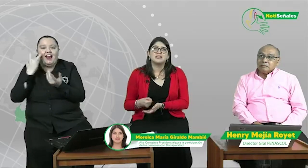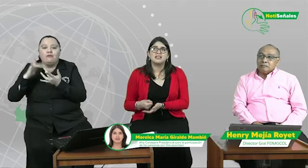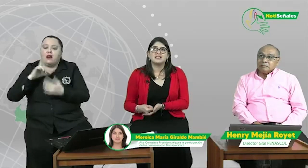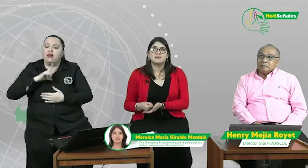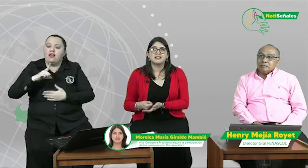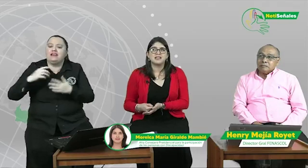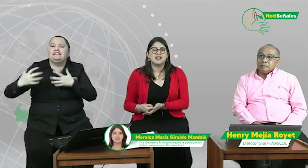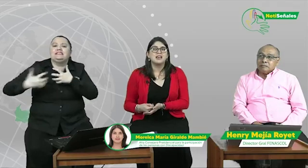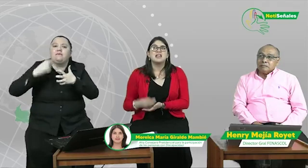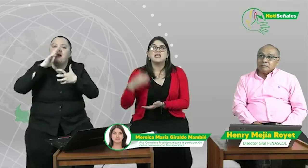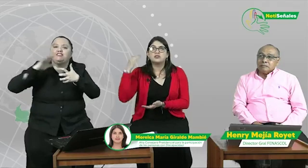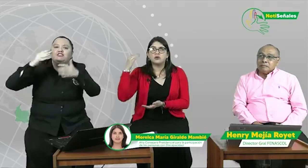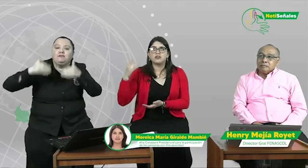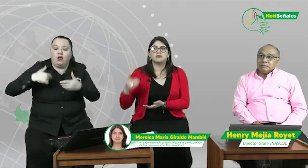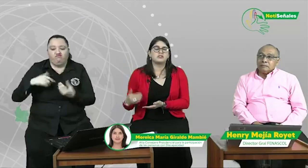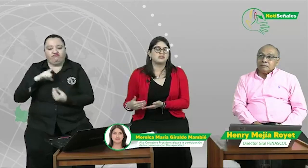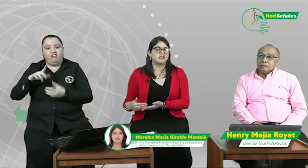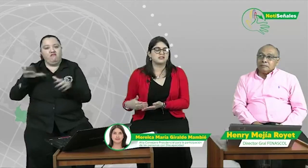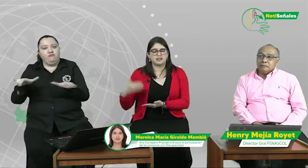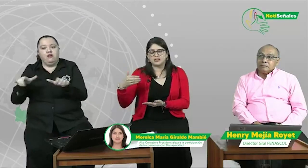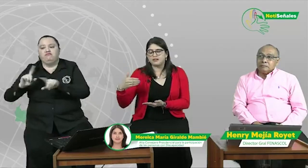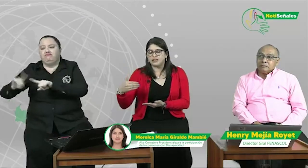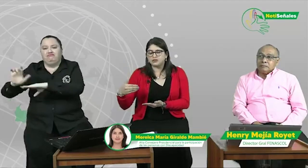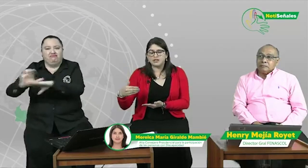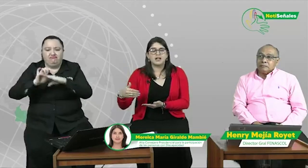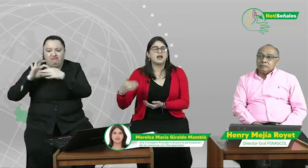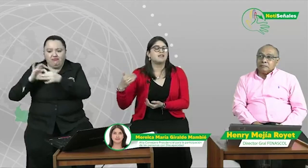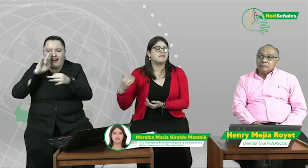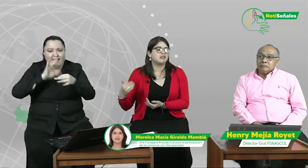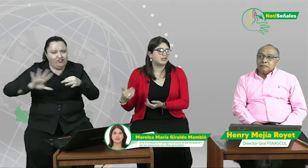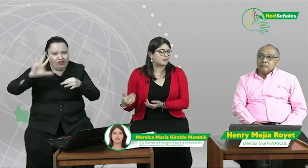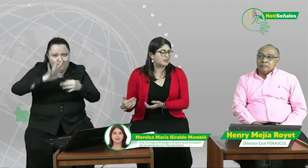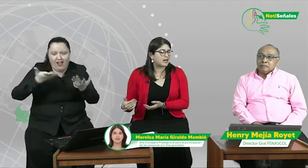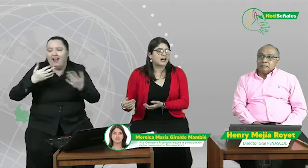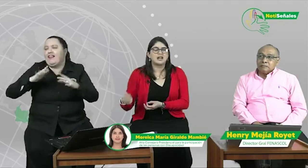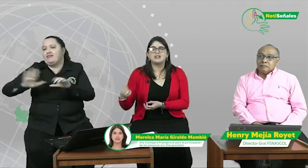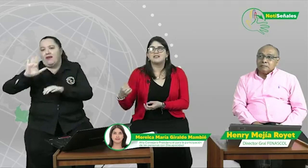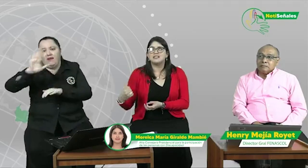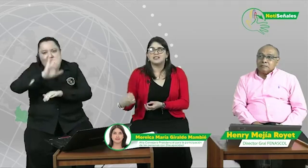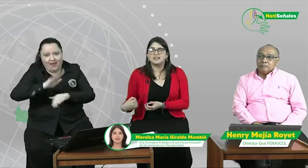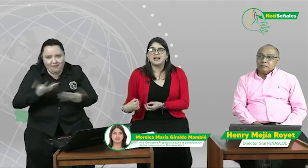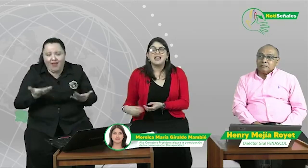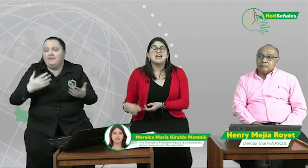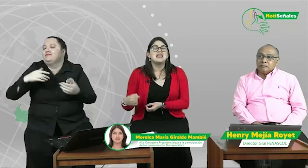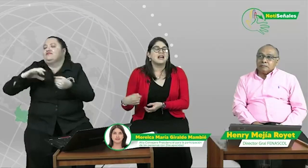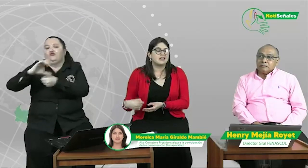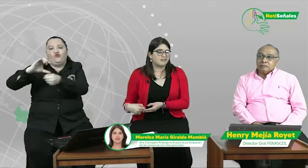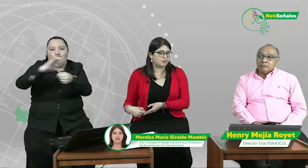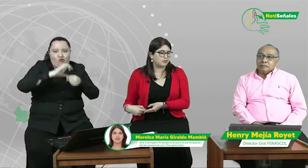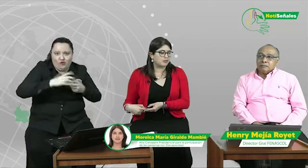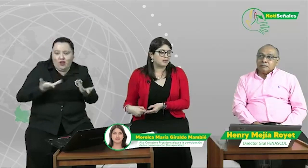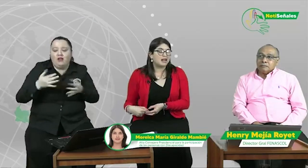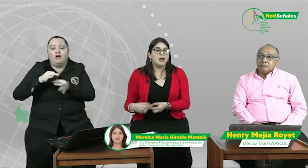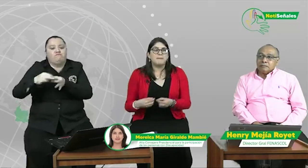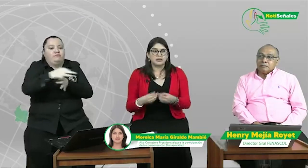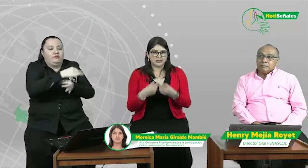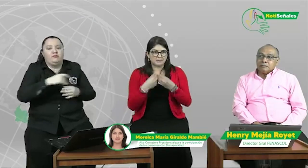Discapacidad y todas sus instancias al nivel nacional, al nivel departamental, al nivel distrital y al nivel municipal. Pero también